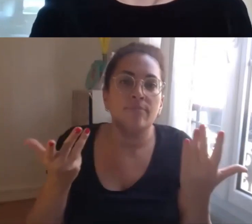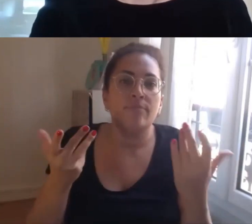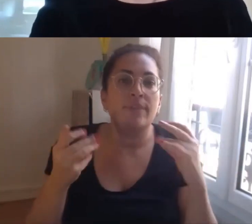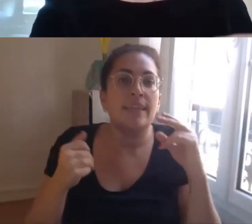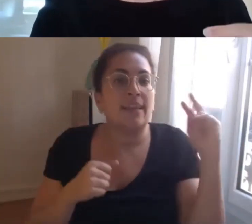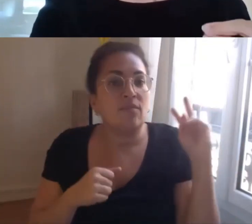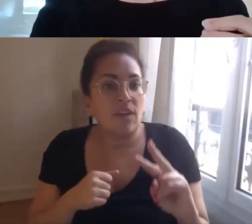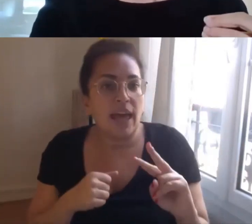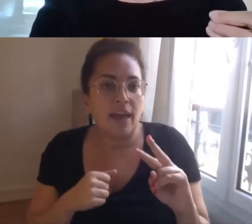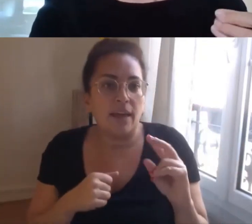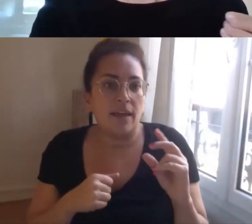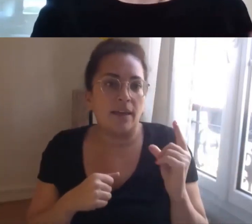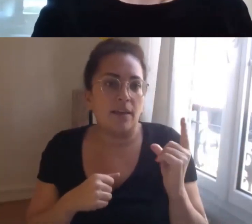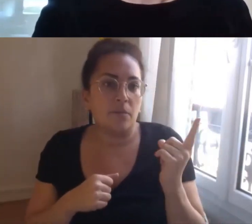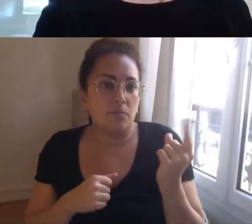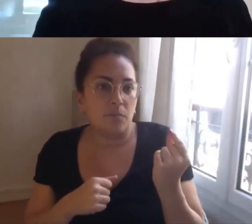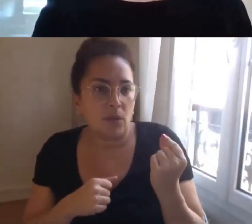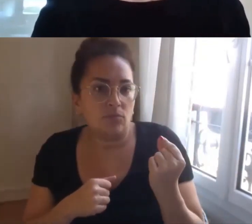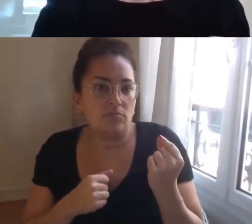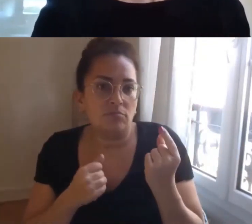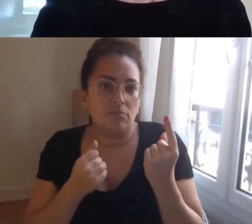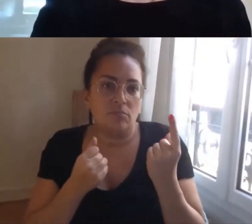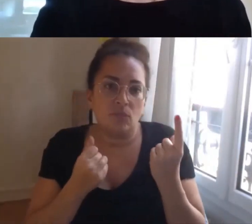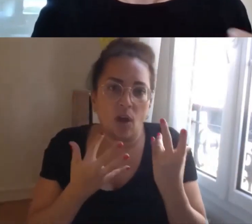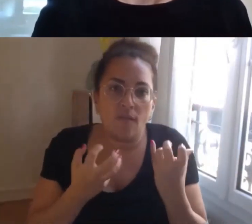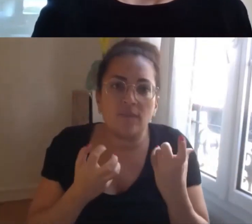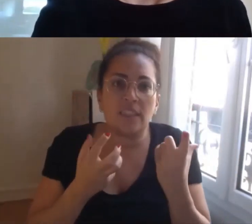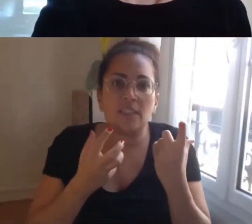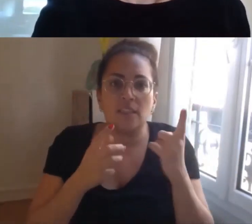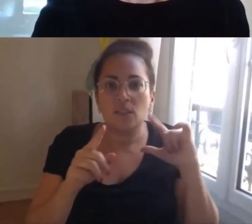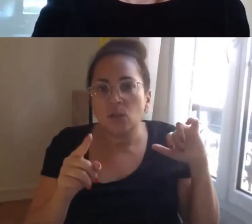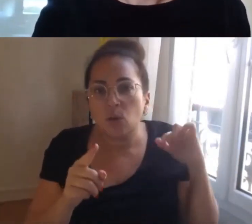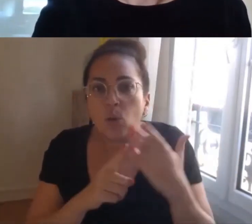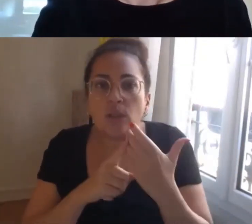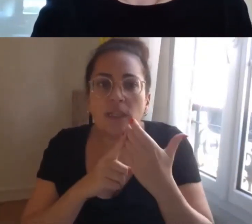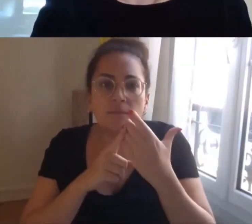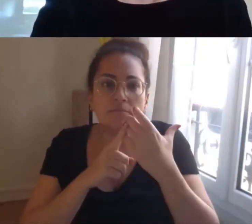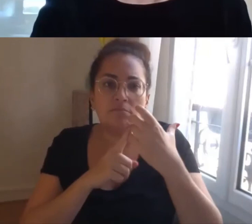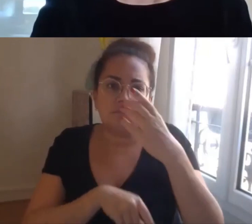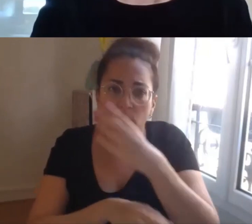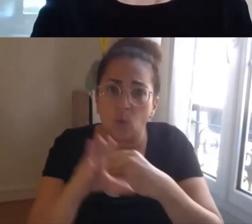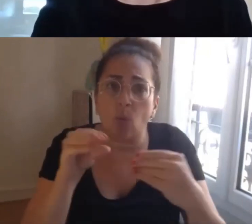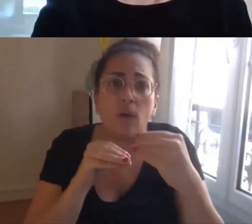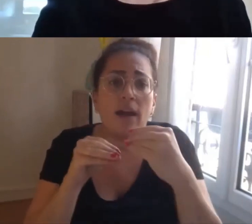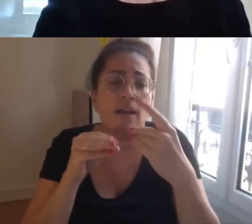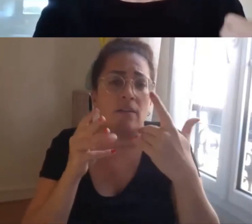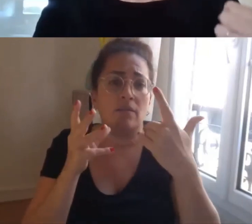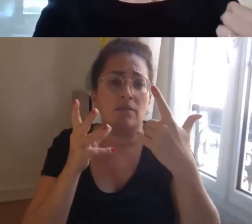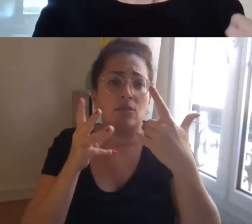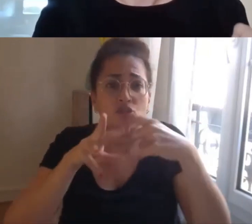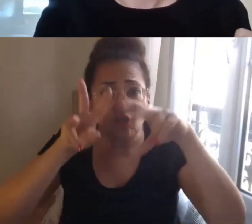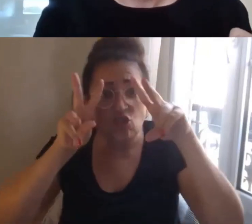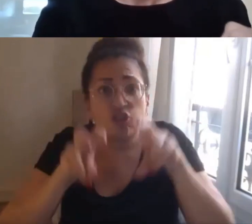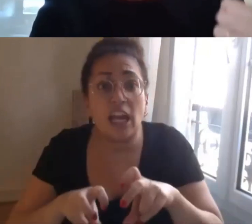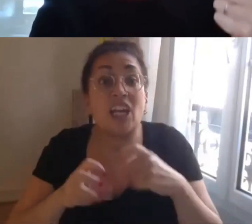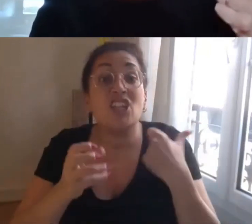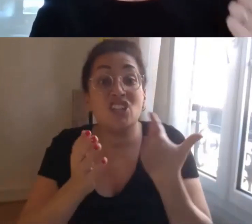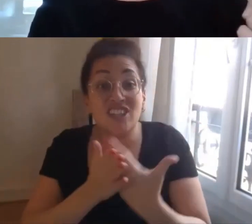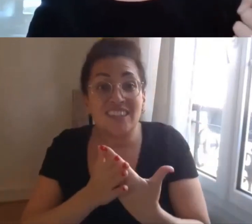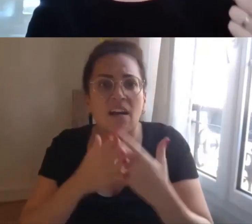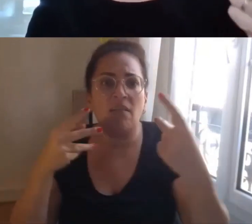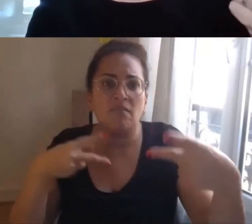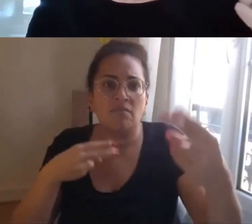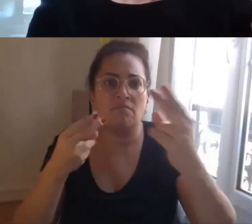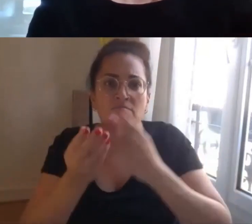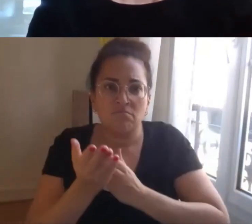apporter du contexte des faits de la recherche pour permettre de sécuriser nos parcours pour permettre aussi de